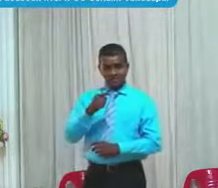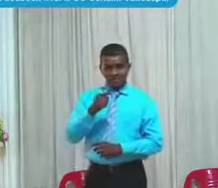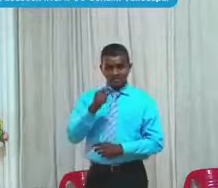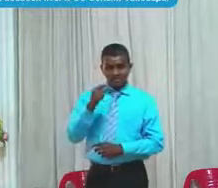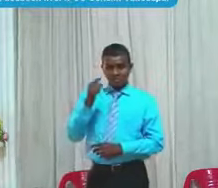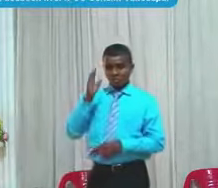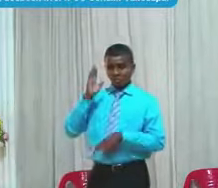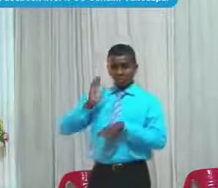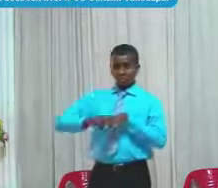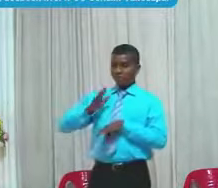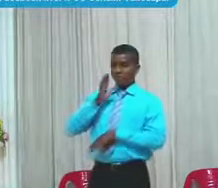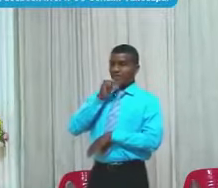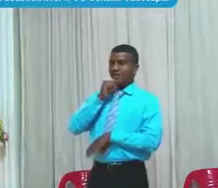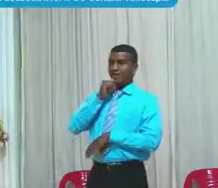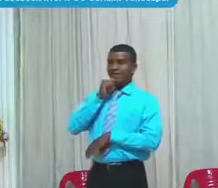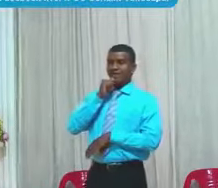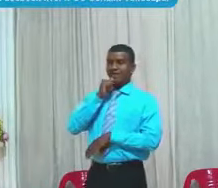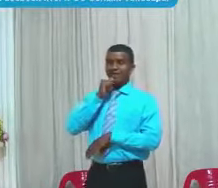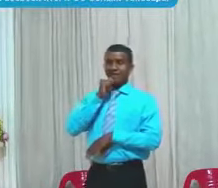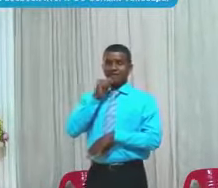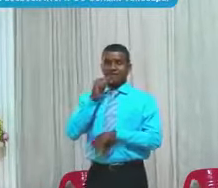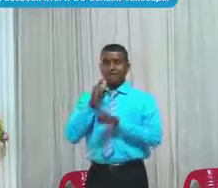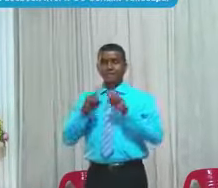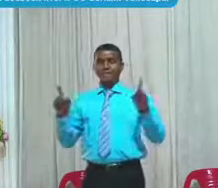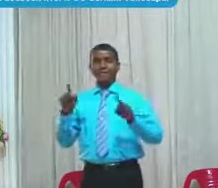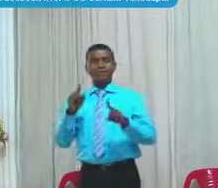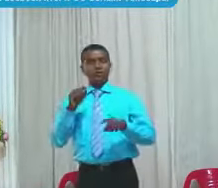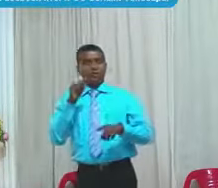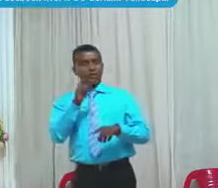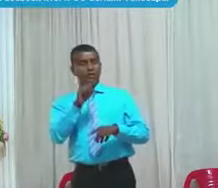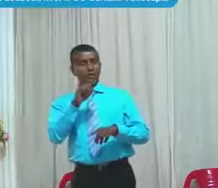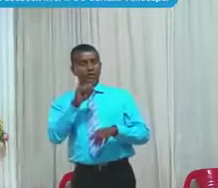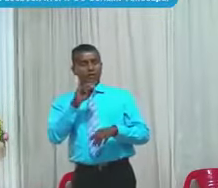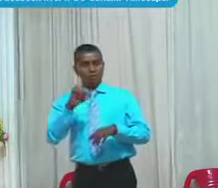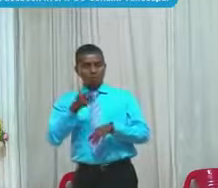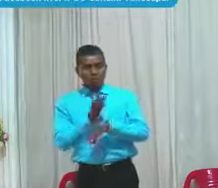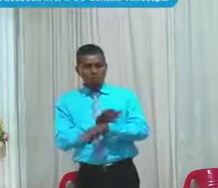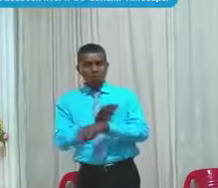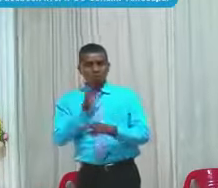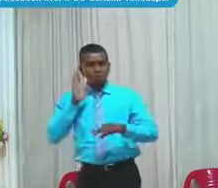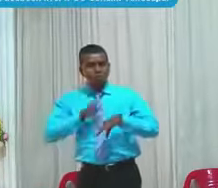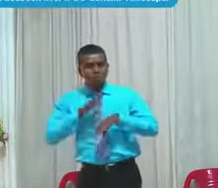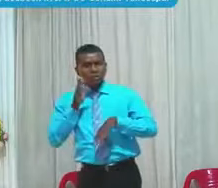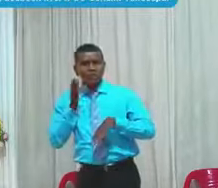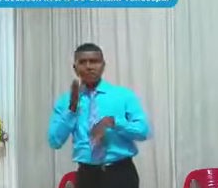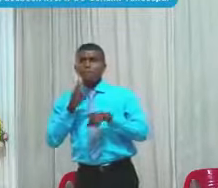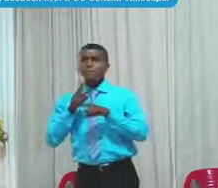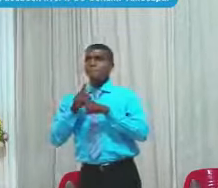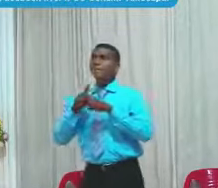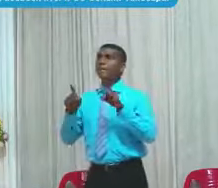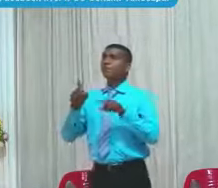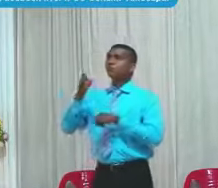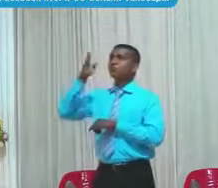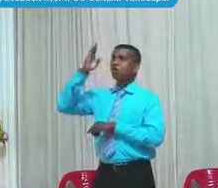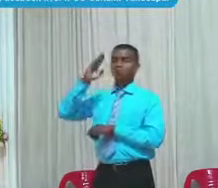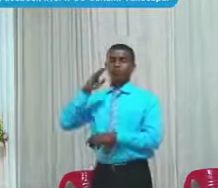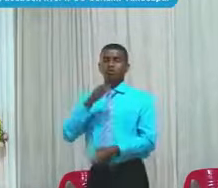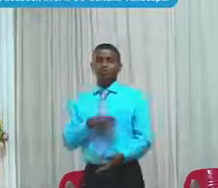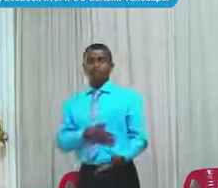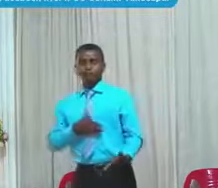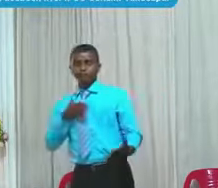Y con toda su inocencia Dios Se había Vuelto en su contra